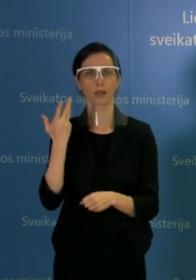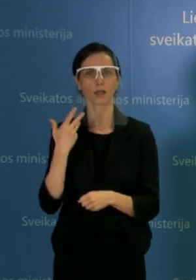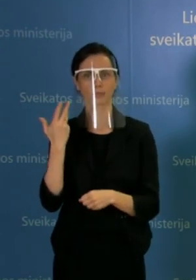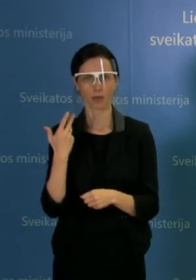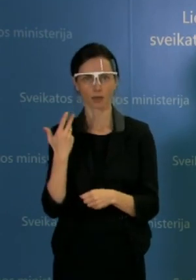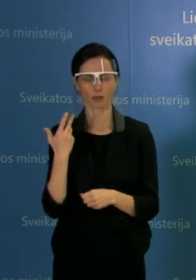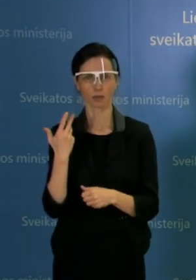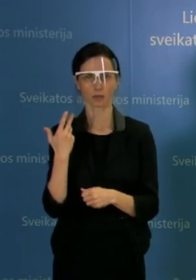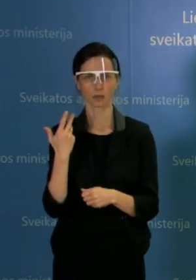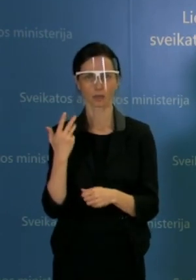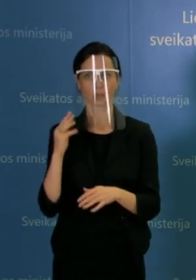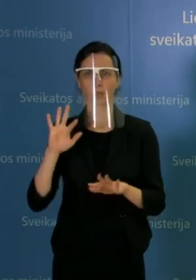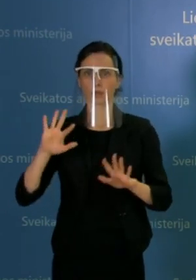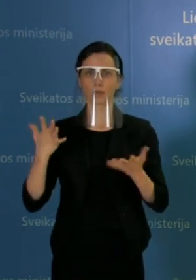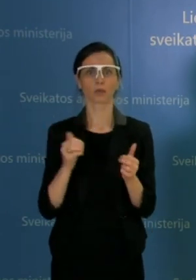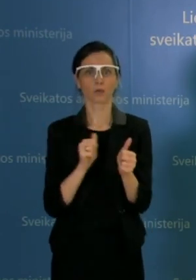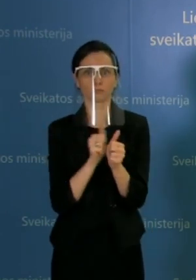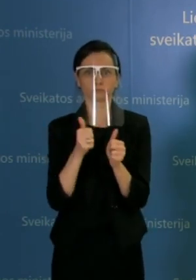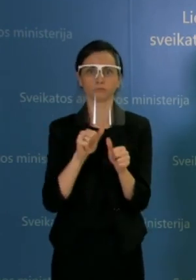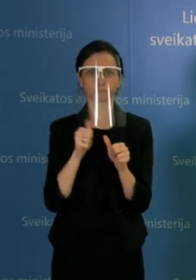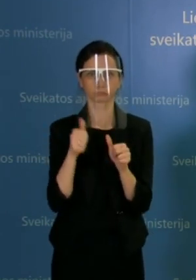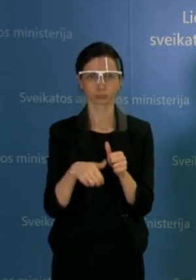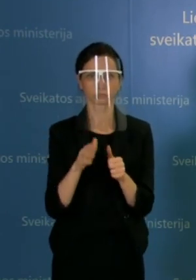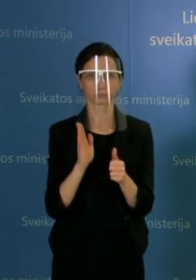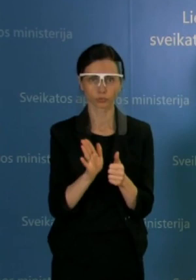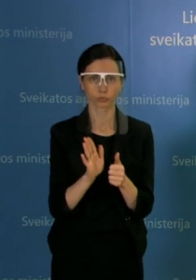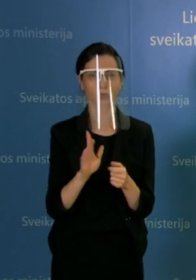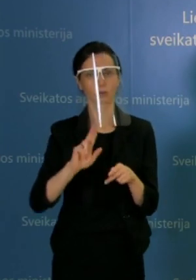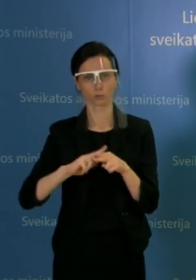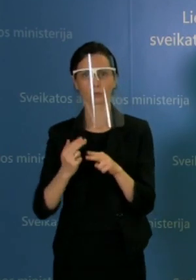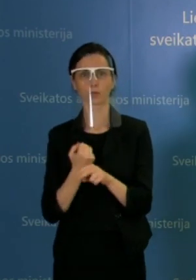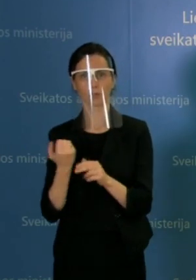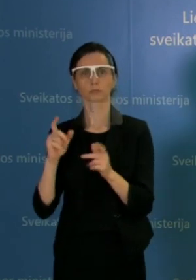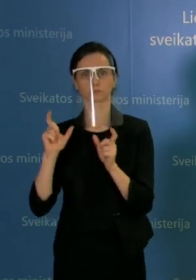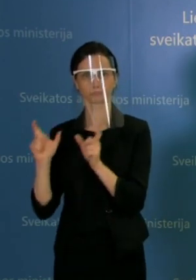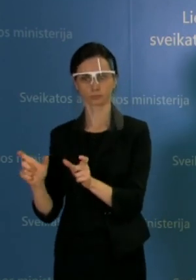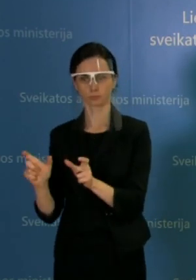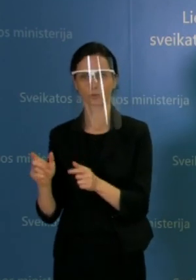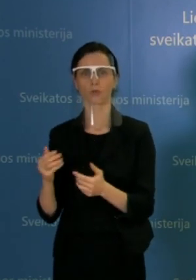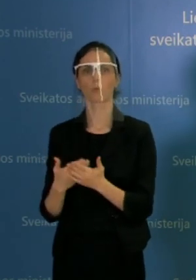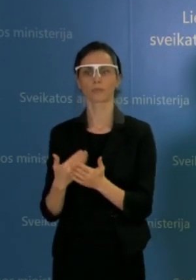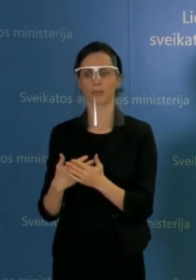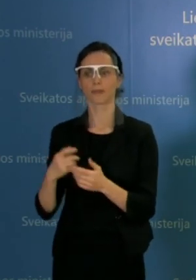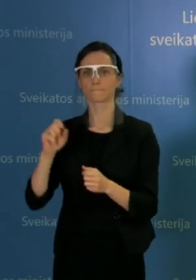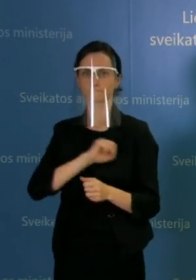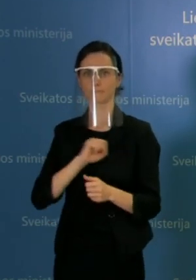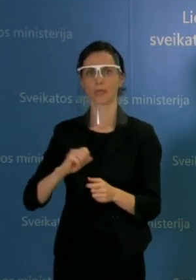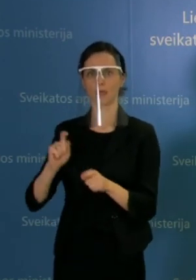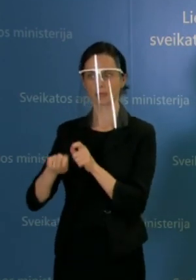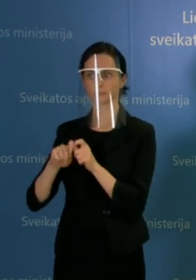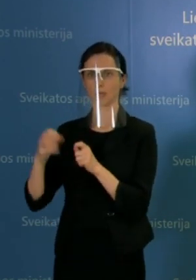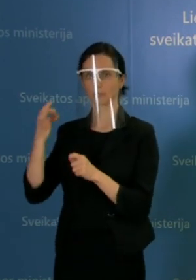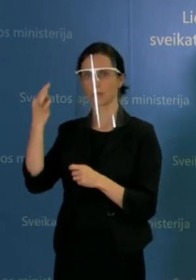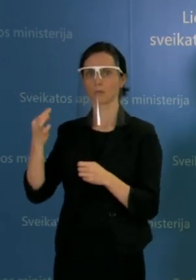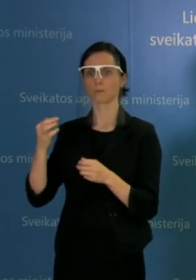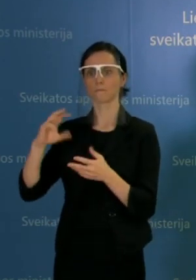tam tikromis išimtimis, kadangi vis dar nesam sulaukę mediko ekspertų grupės vertinimo, jų